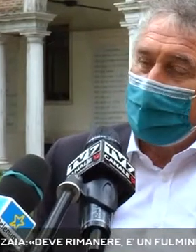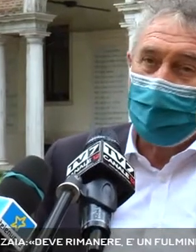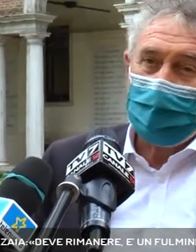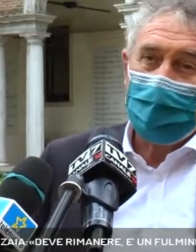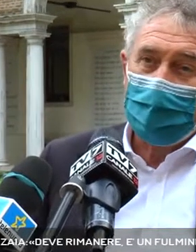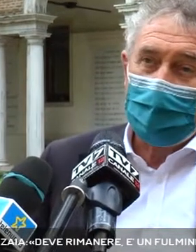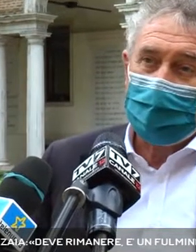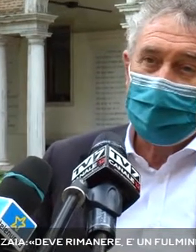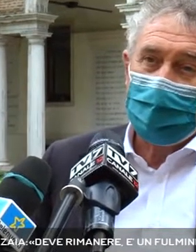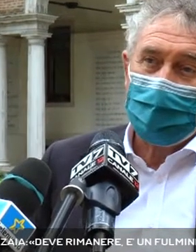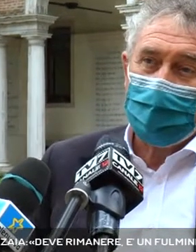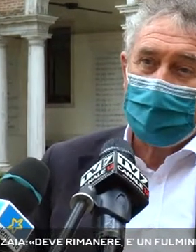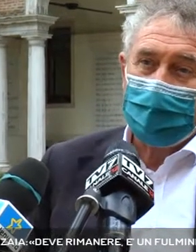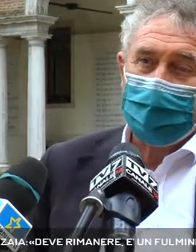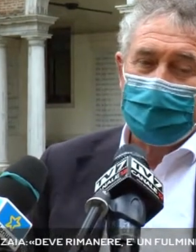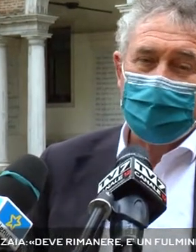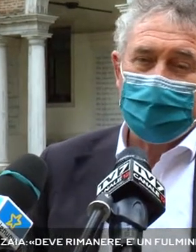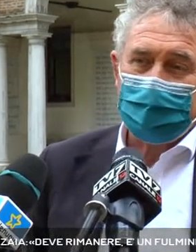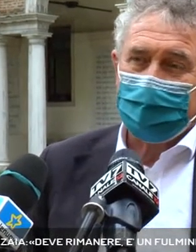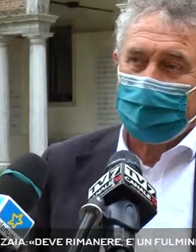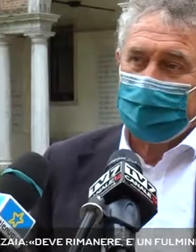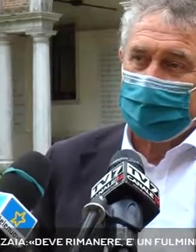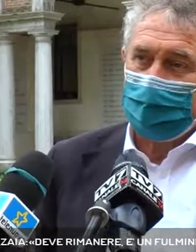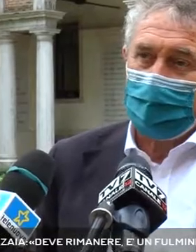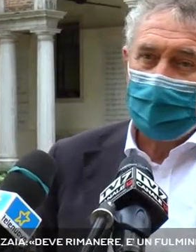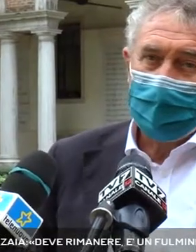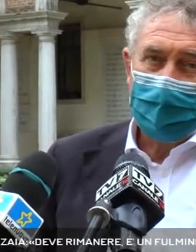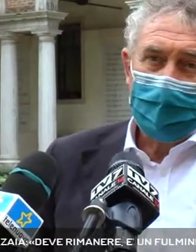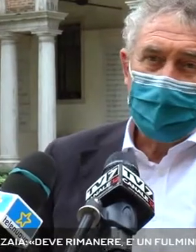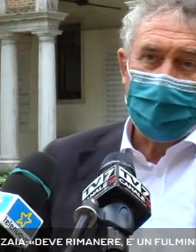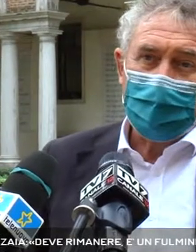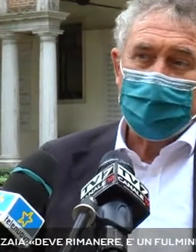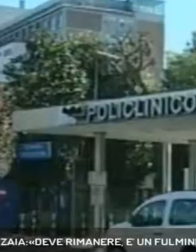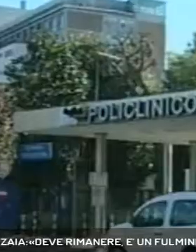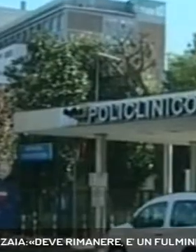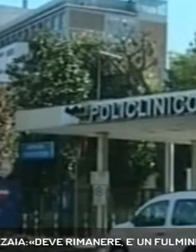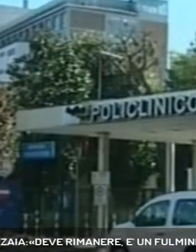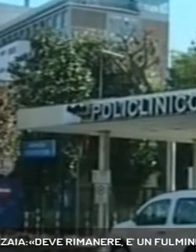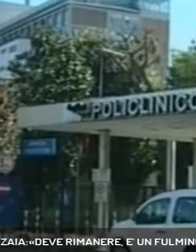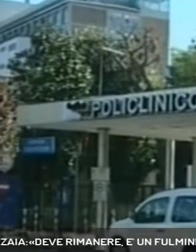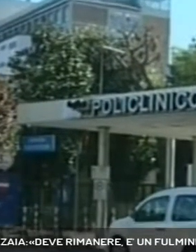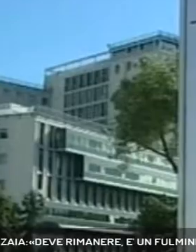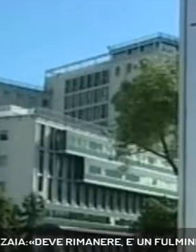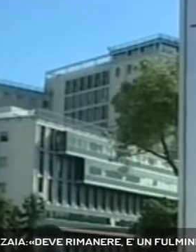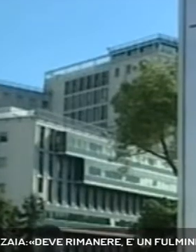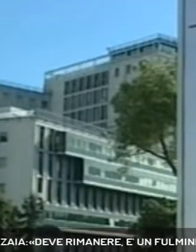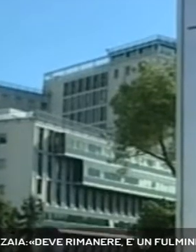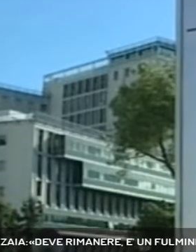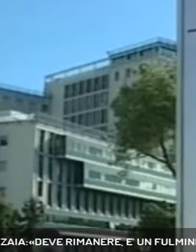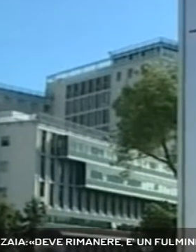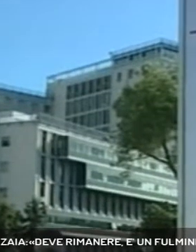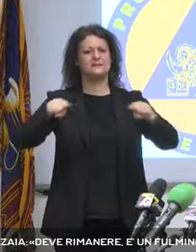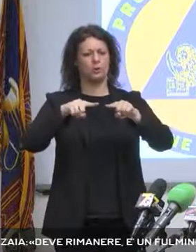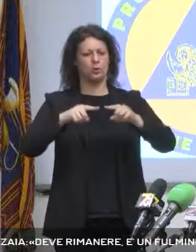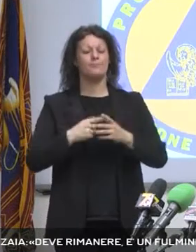aggiunge il presidente, che ricostruisce quanto accaduto spiegando come gli stipendi dei direttori generali prevedano una parte fissa e una